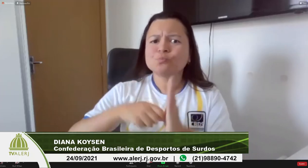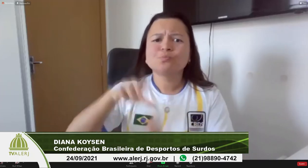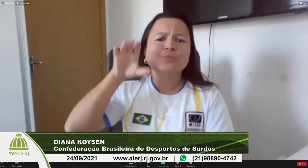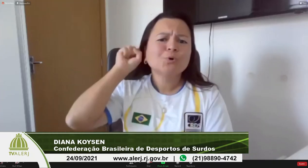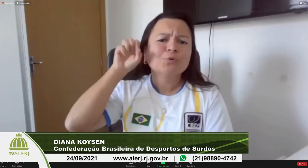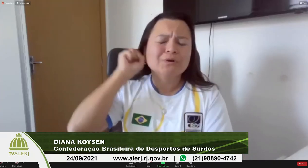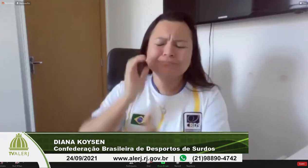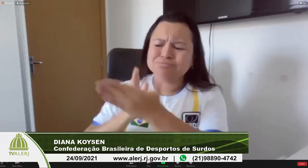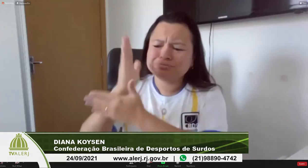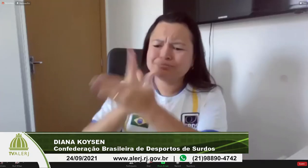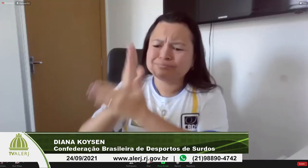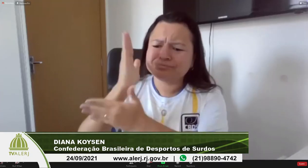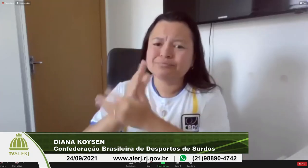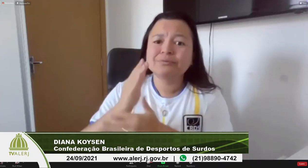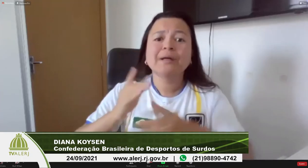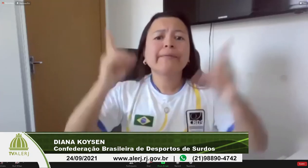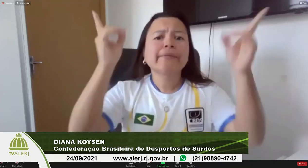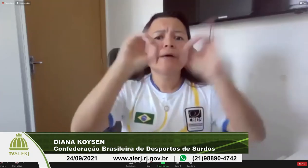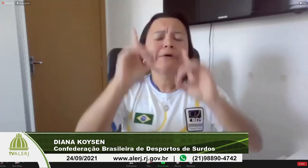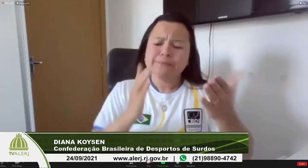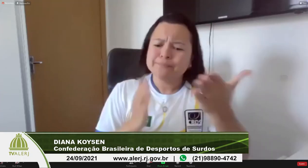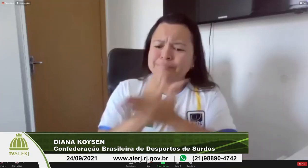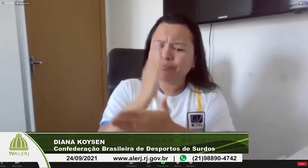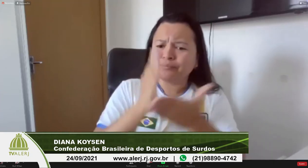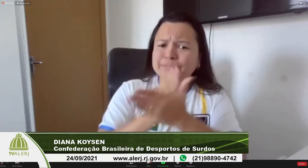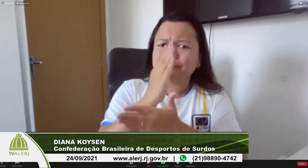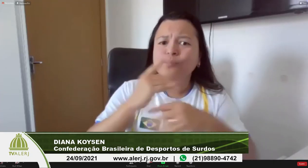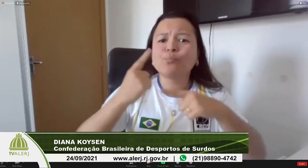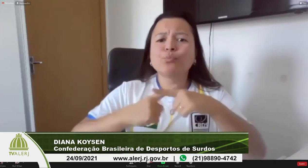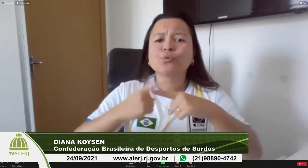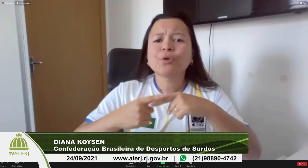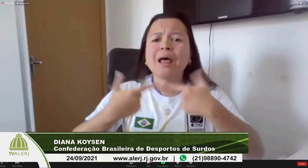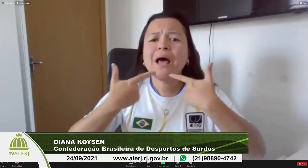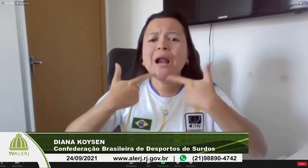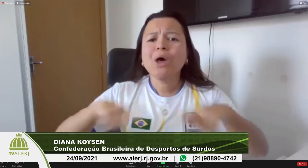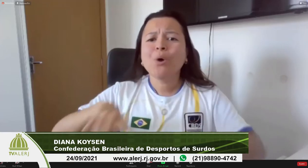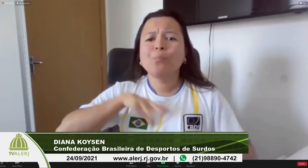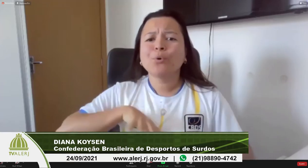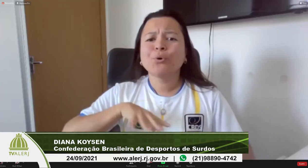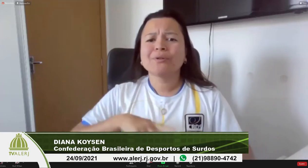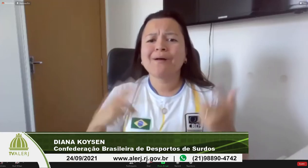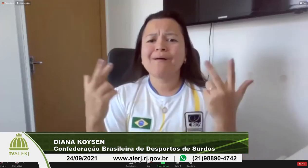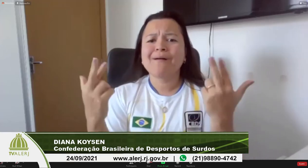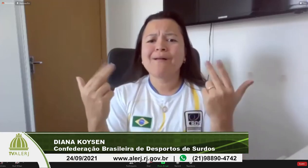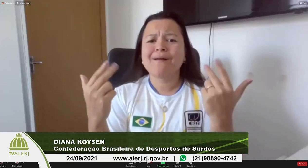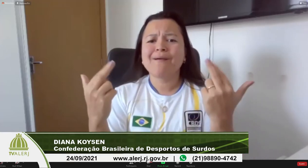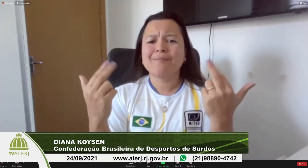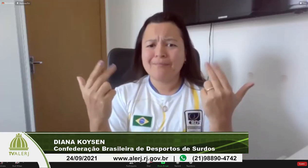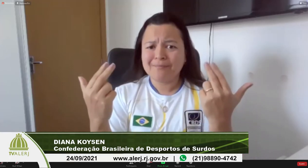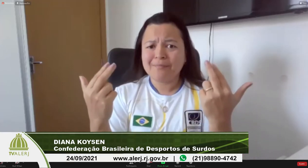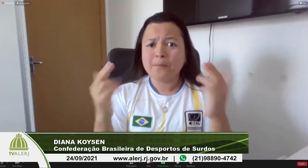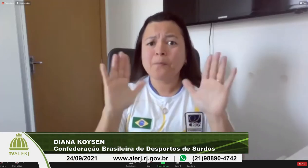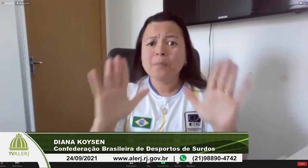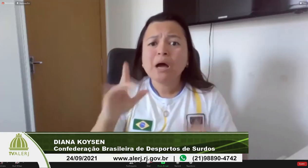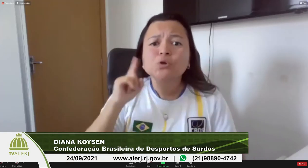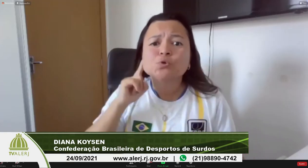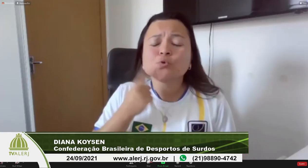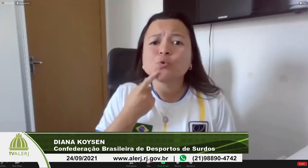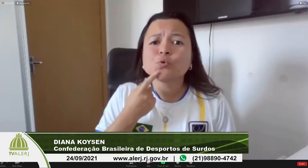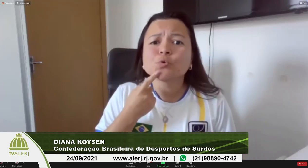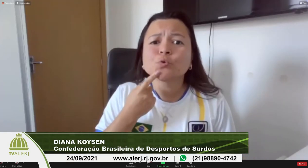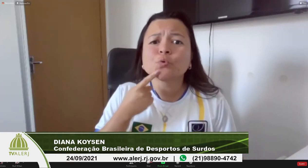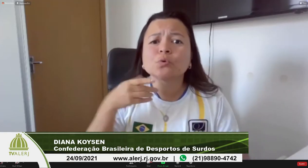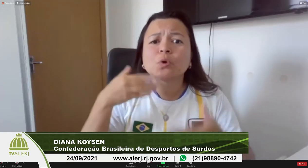né se a gente pensar lá abre caminhos pro surdo estarem por exemplo dentro de concursos públicos a gente vê ouvintes pessoas com outras